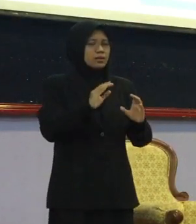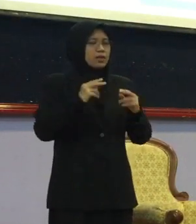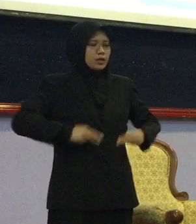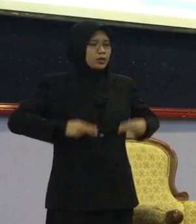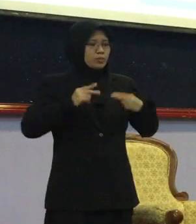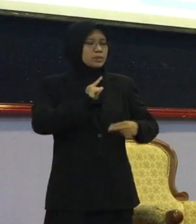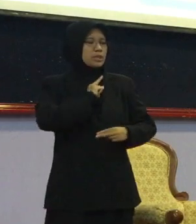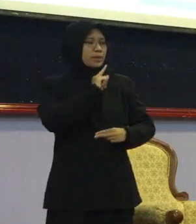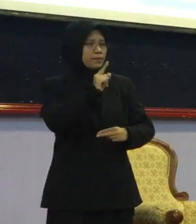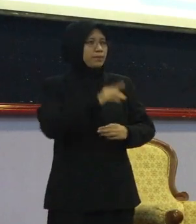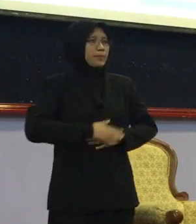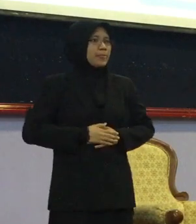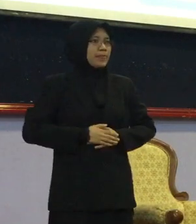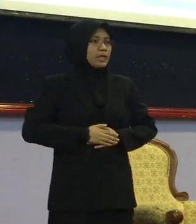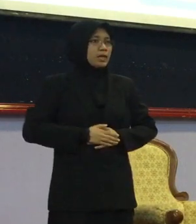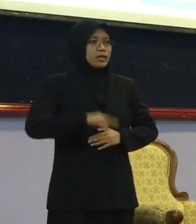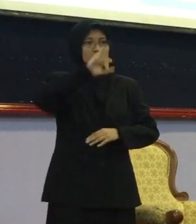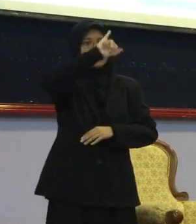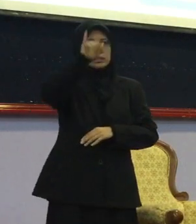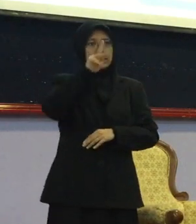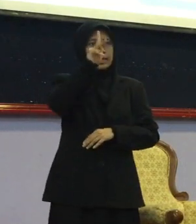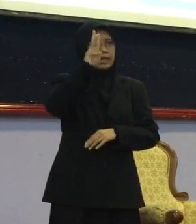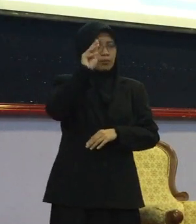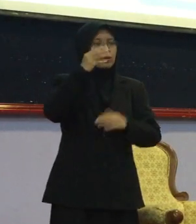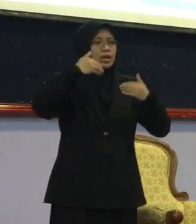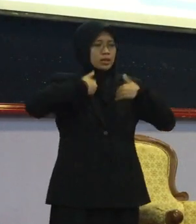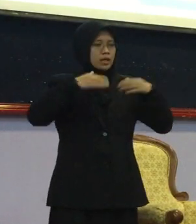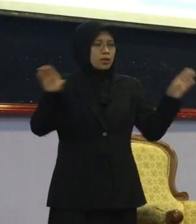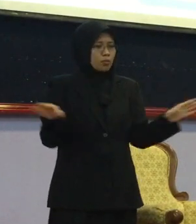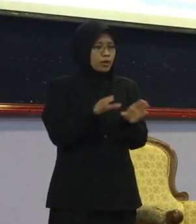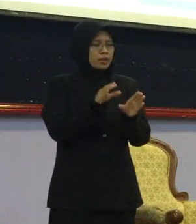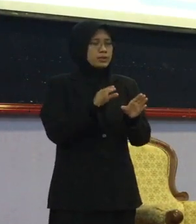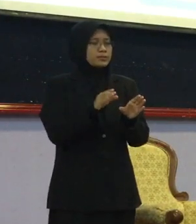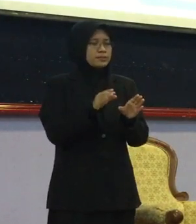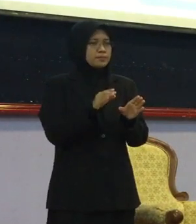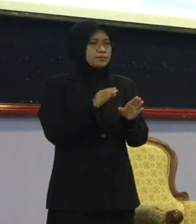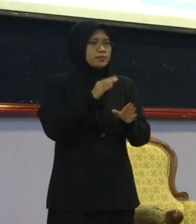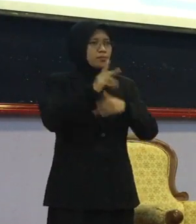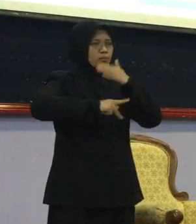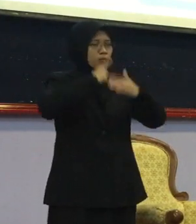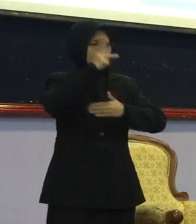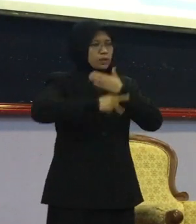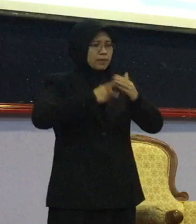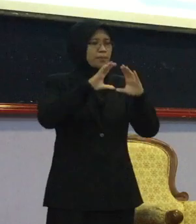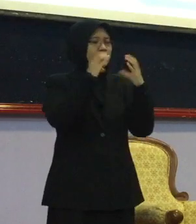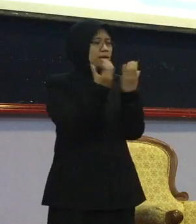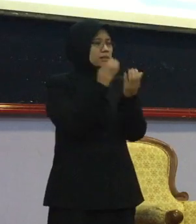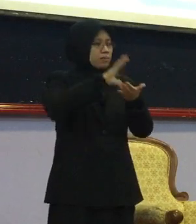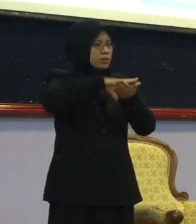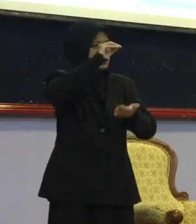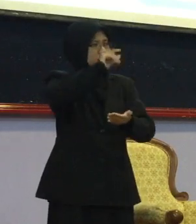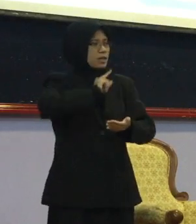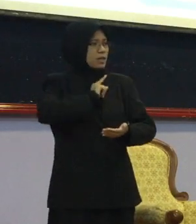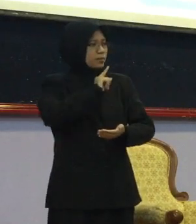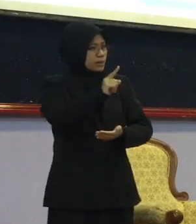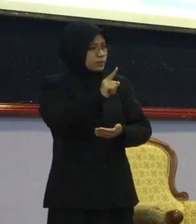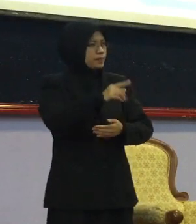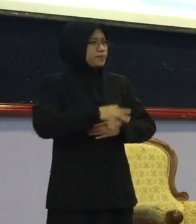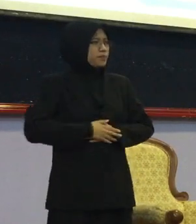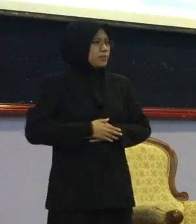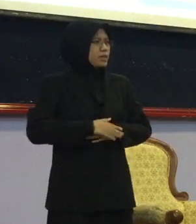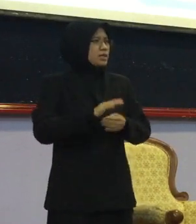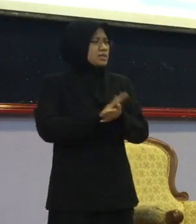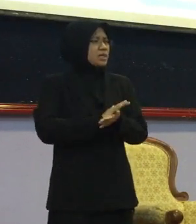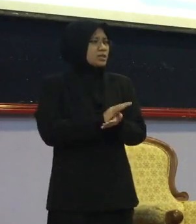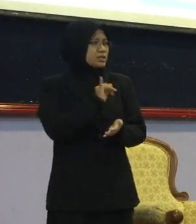Kemudian JKM juga Dia ada kelas Fadu Ain Camp Transformasi Smart Solat Sambutan Hari Kebesaran Islam Jadi